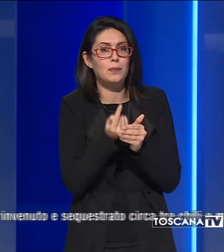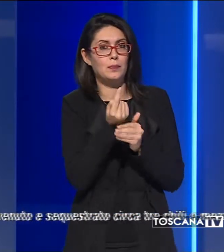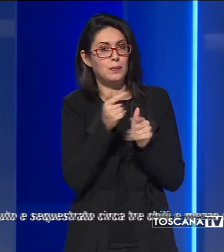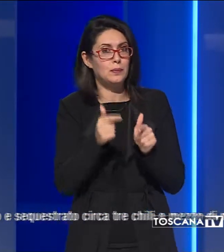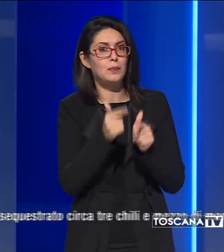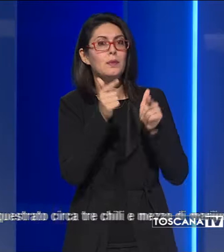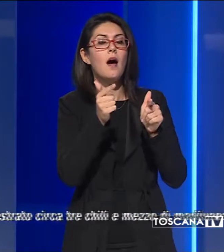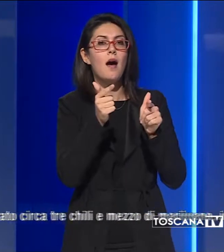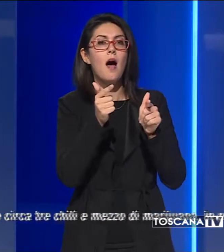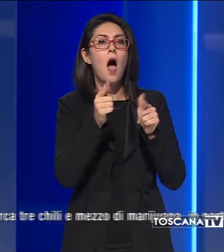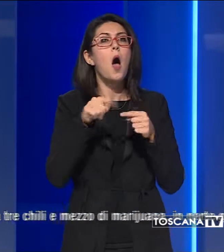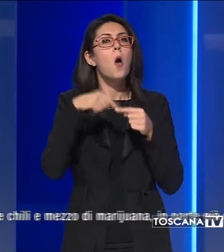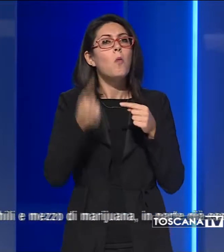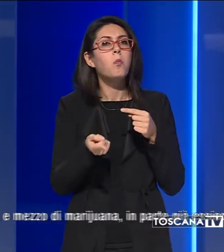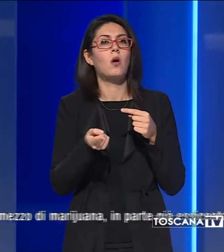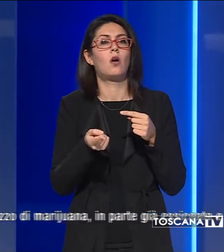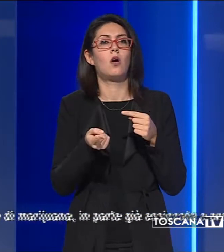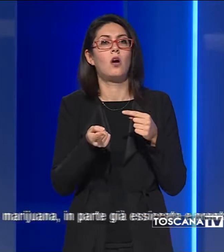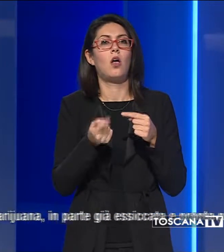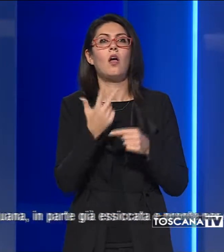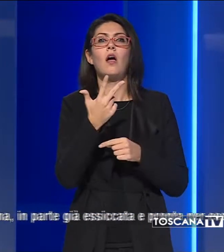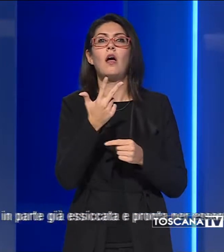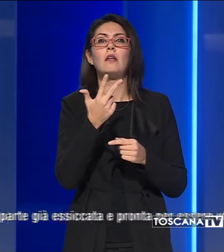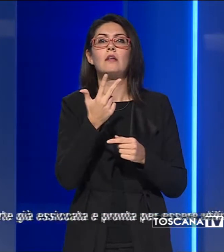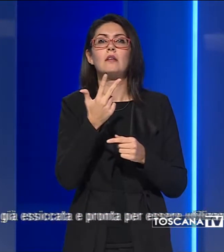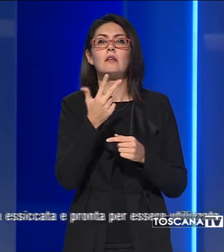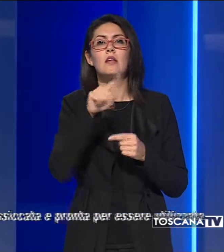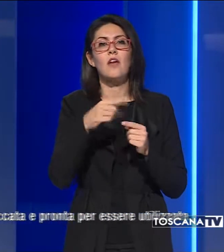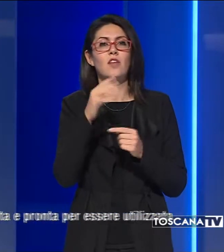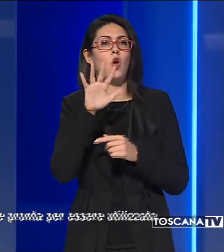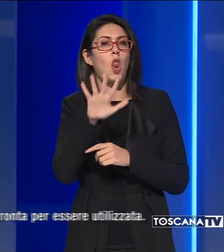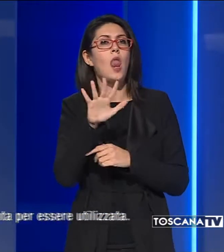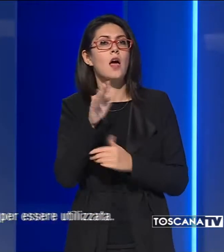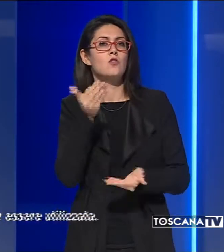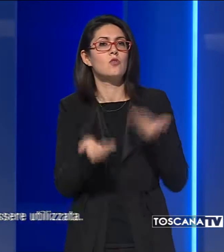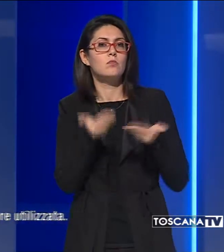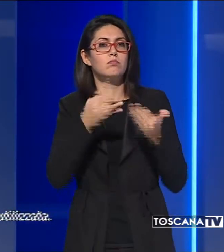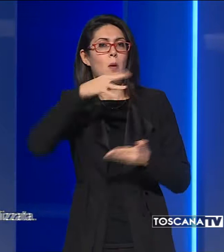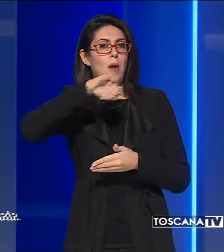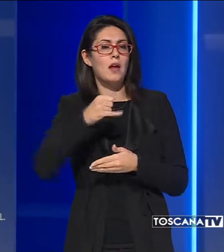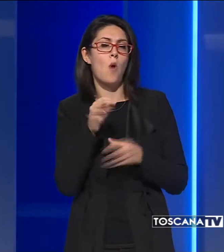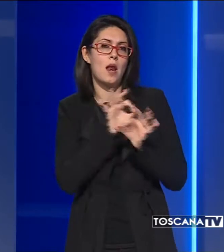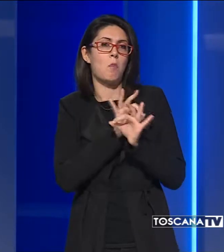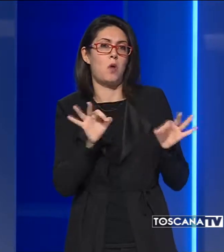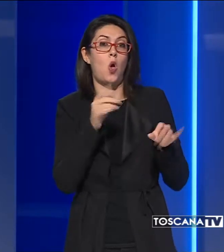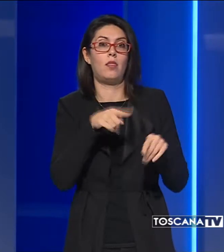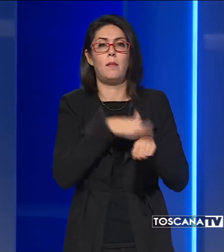e poi sequestrati 3,5 di marijuana pronta per l'uso.